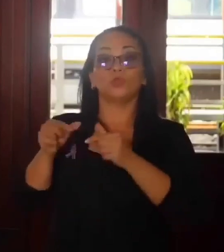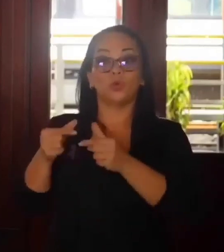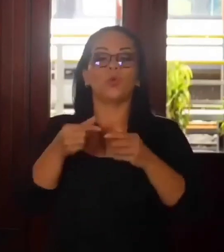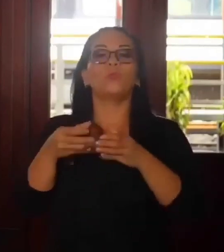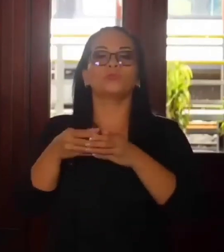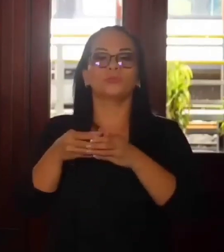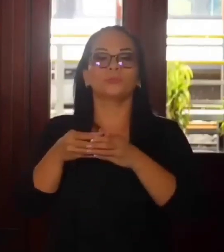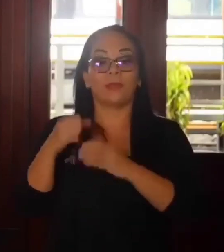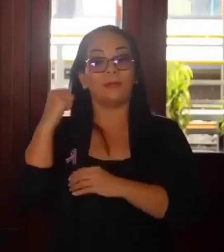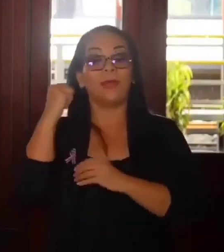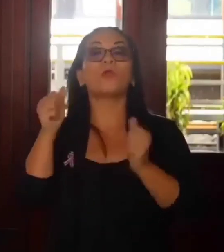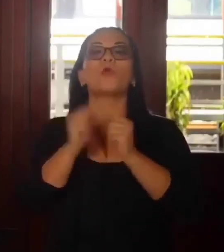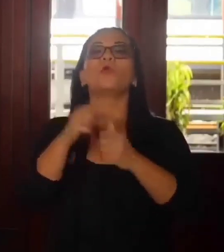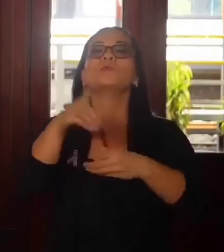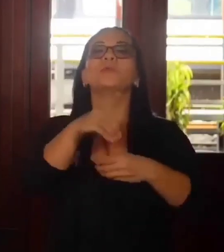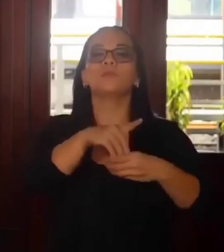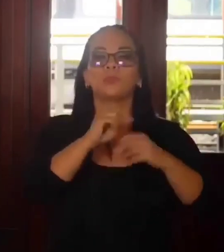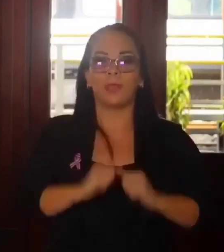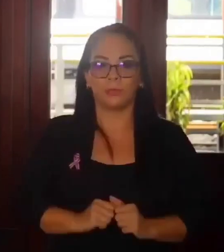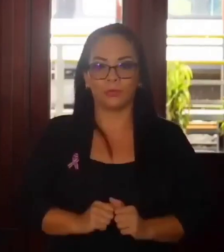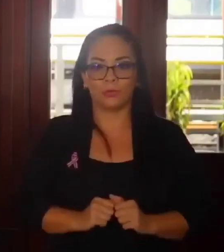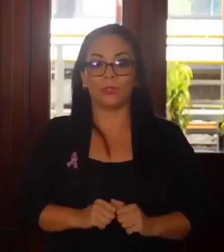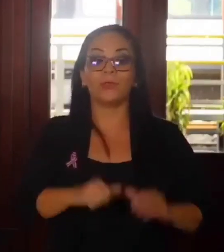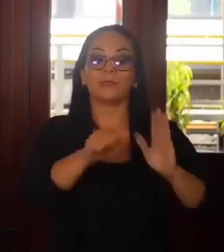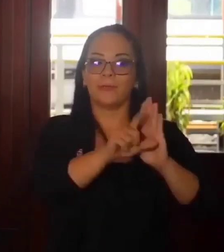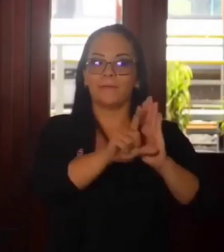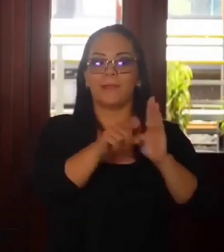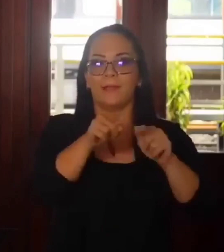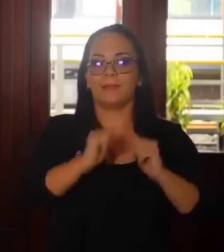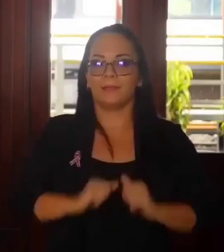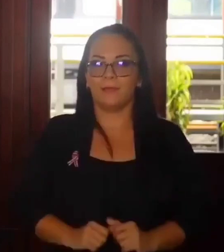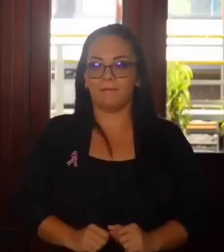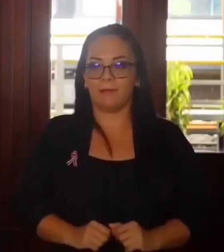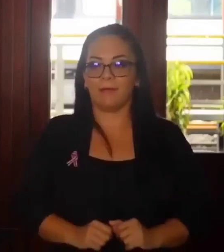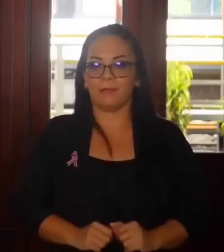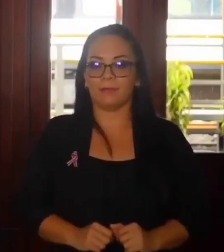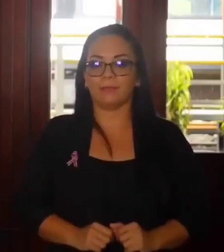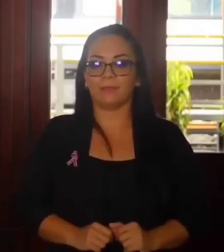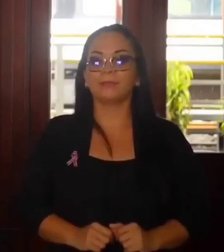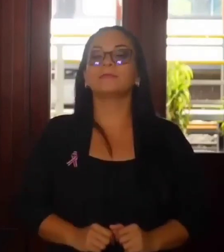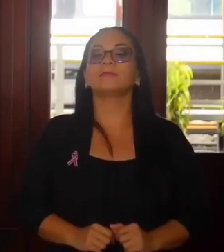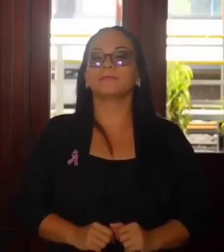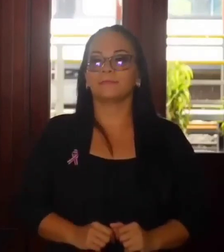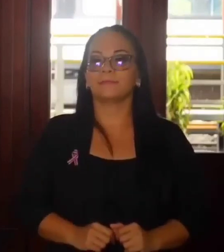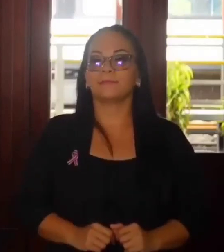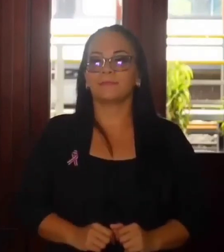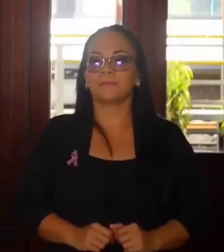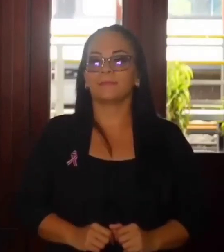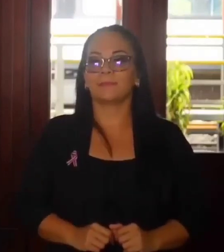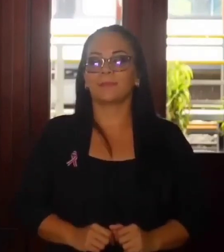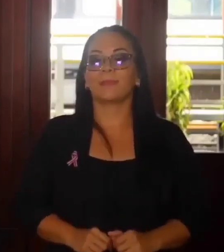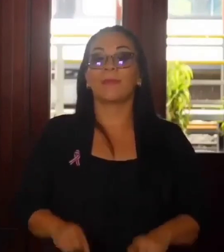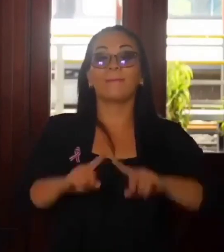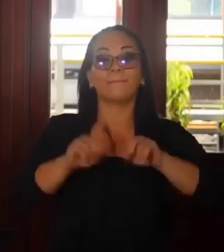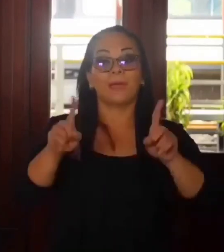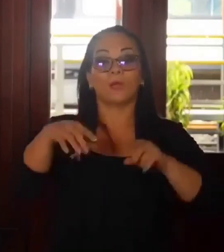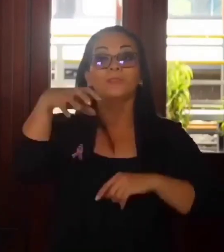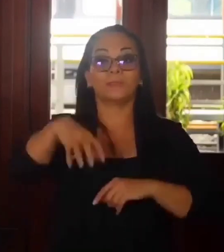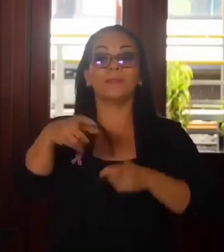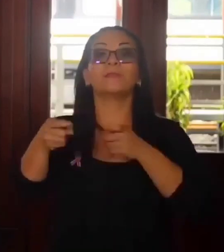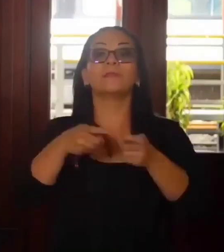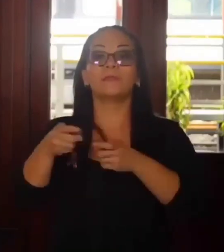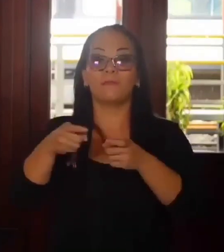diputados y en el Congreso, lo que perdieron en sede administrativa,